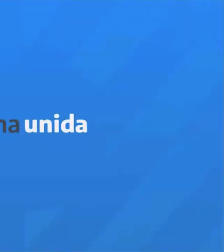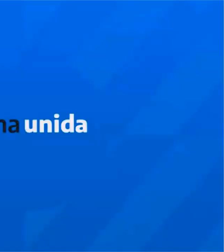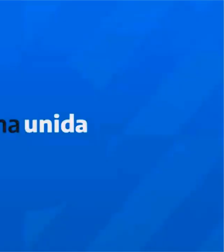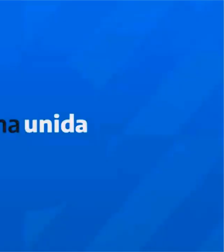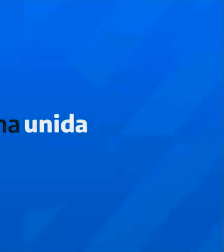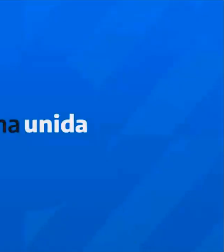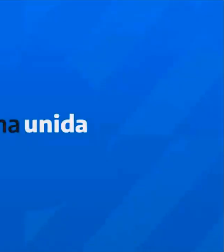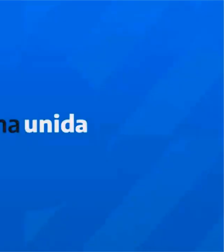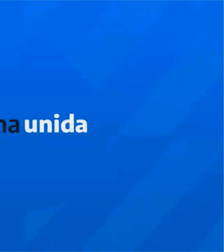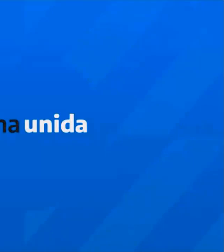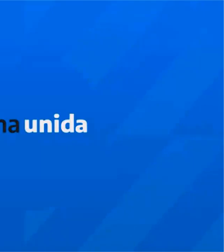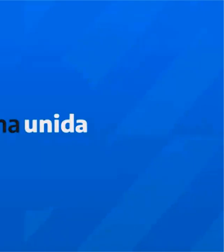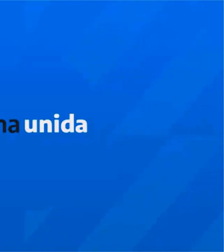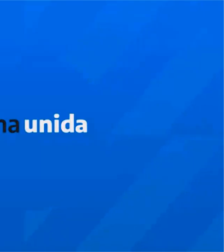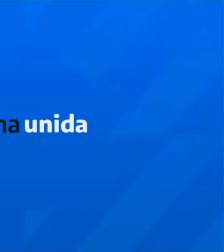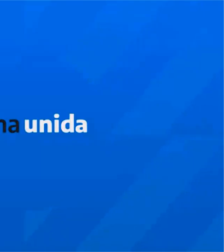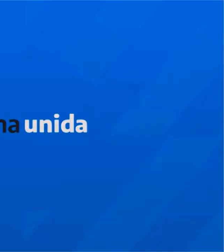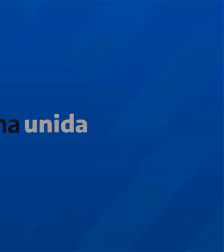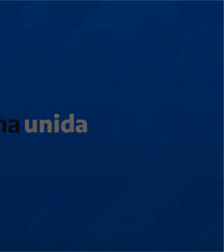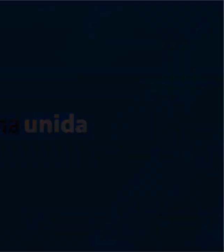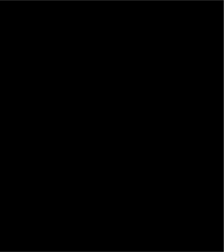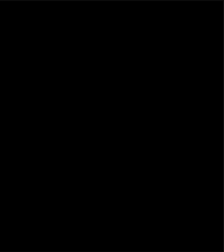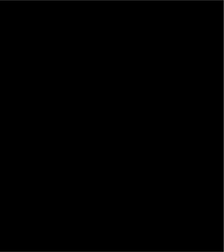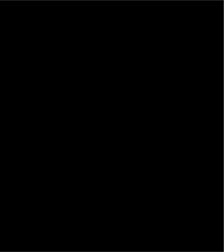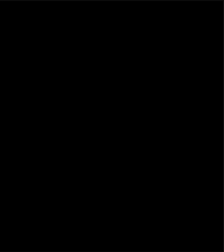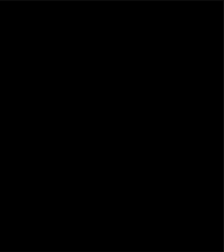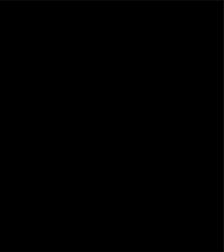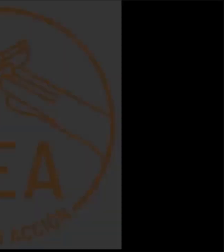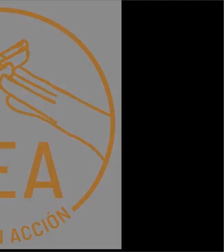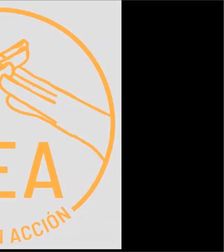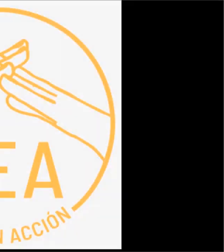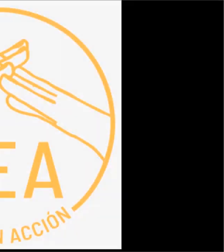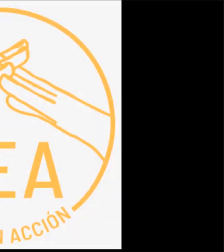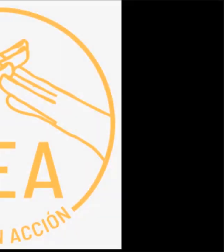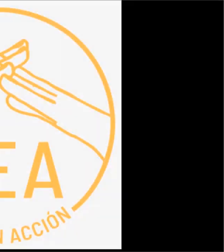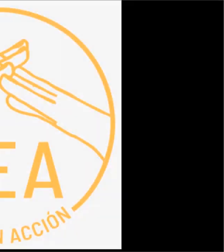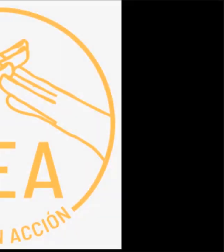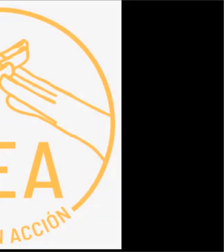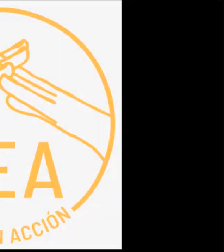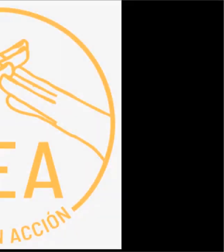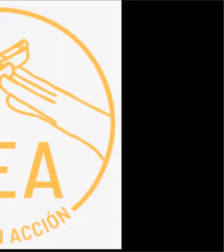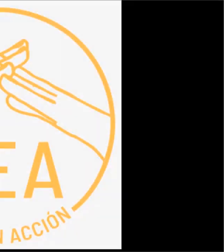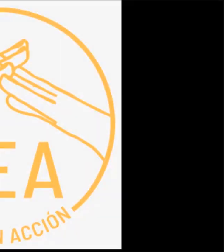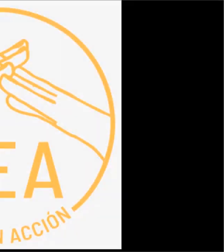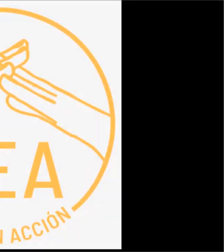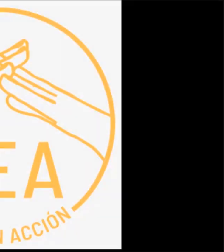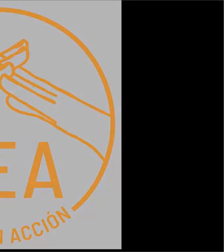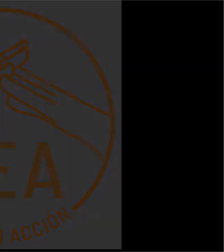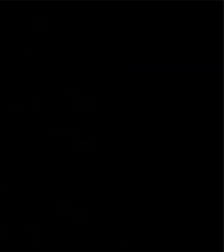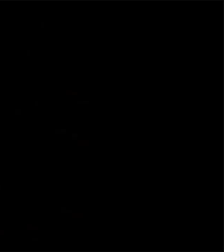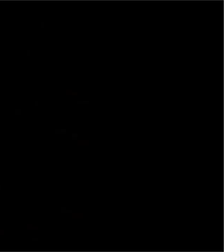Argentina unida Sea, señas en acción